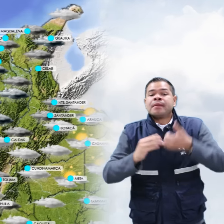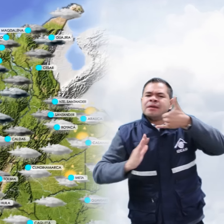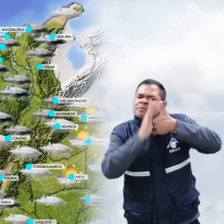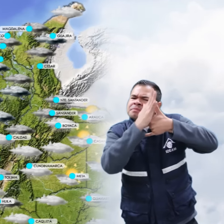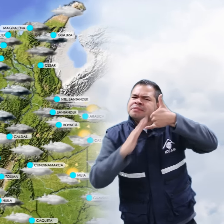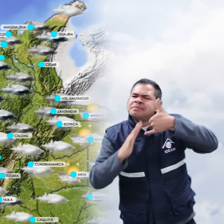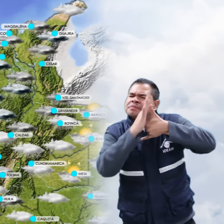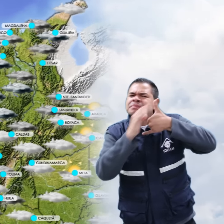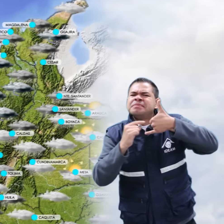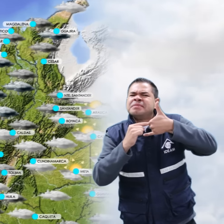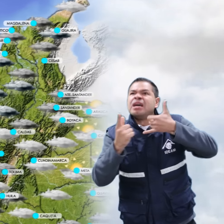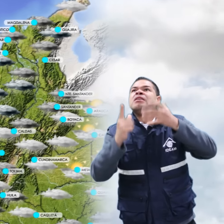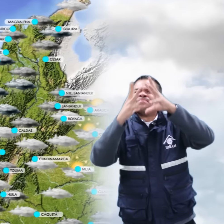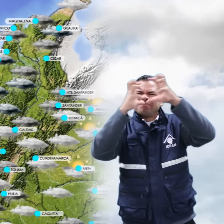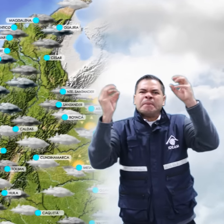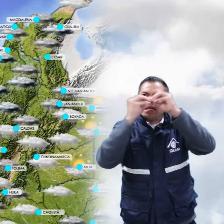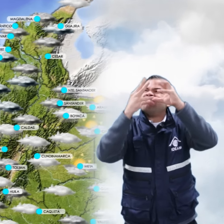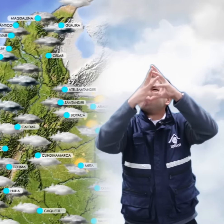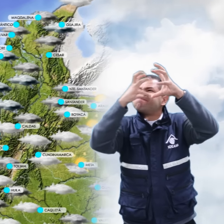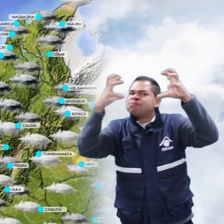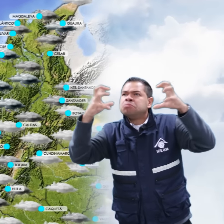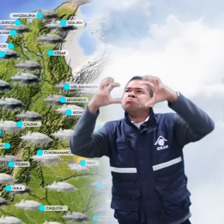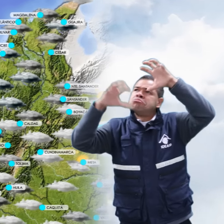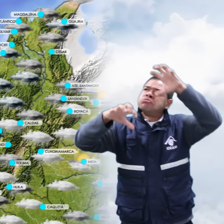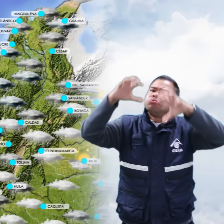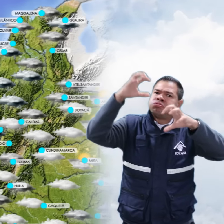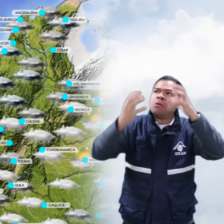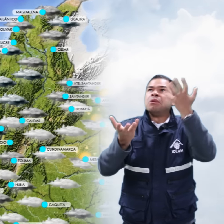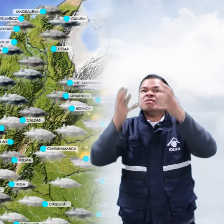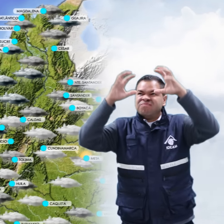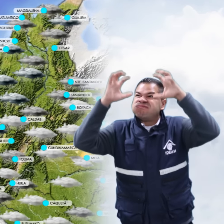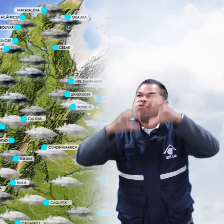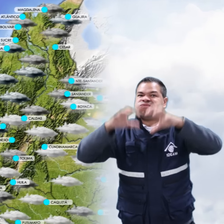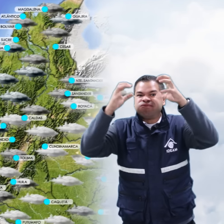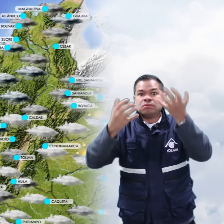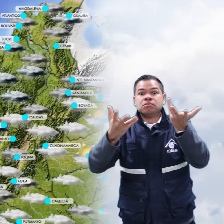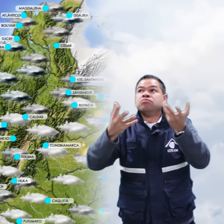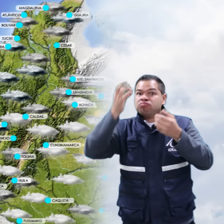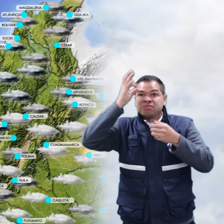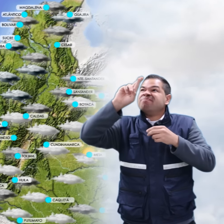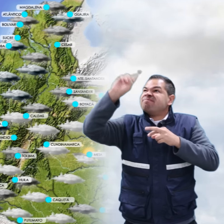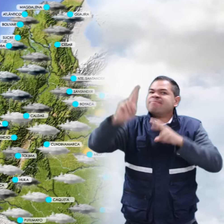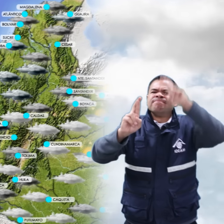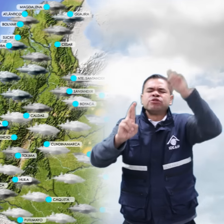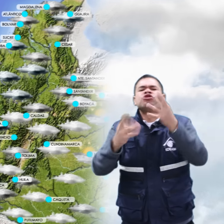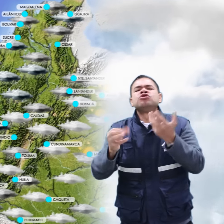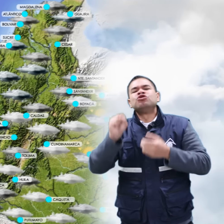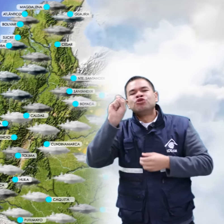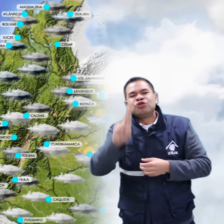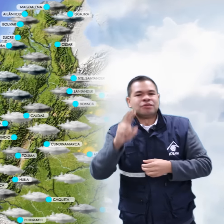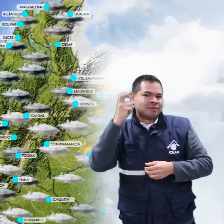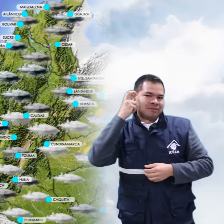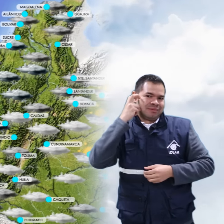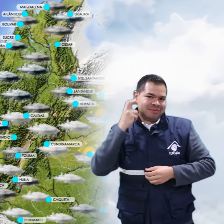pacífica, abundante nubosidad y lluvias de carácter moderada fuerte e incluso con actividad eléctrica, hacia el sur del departamento de